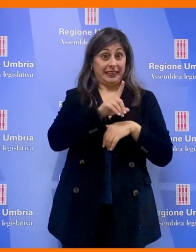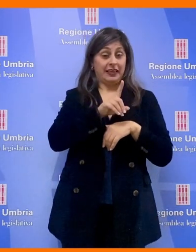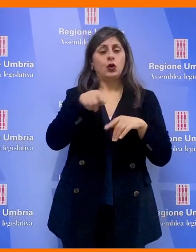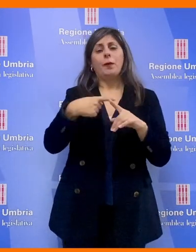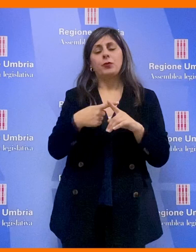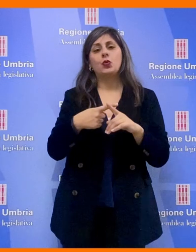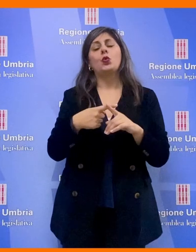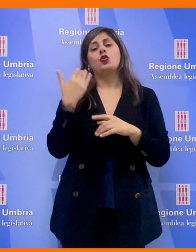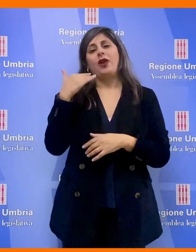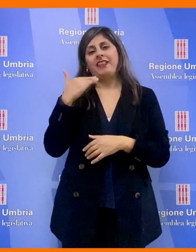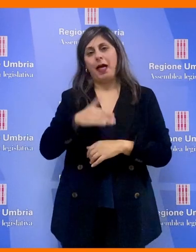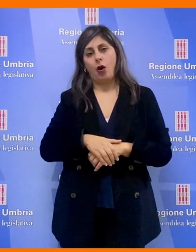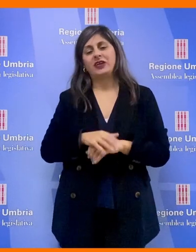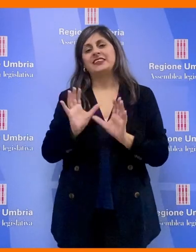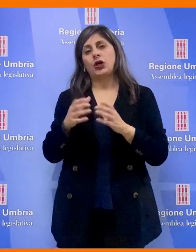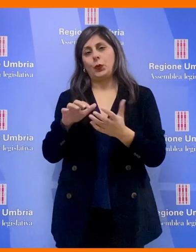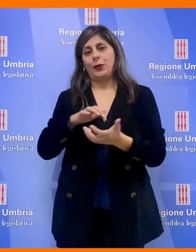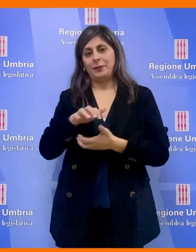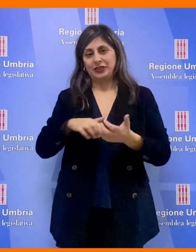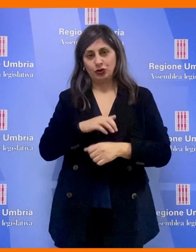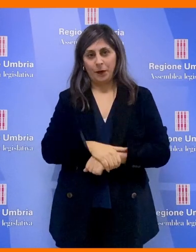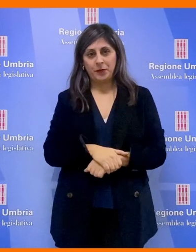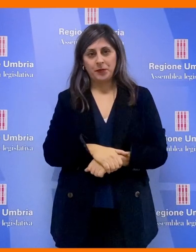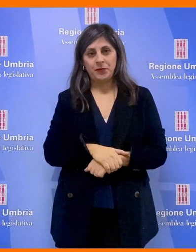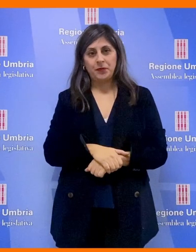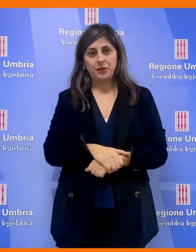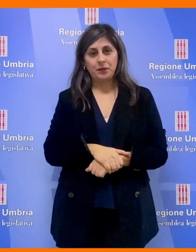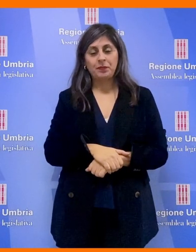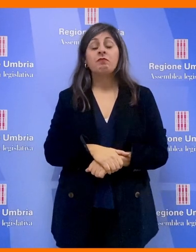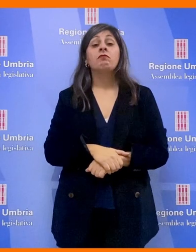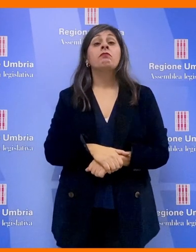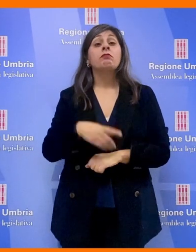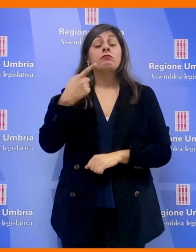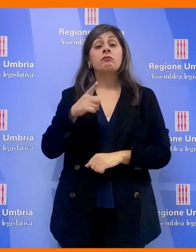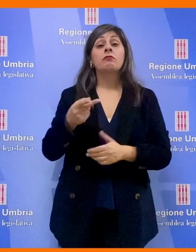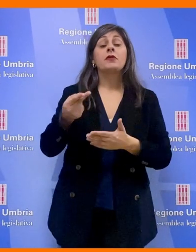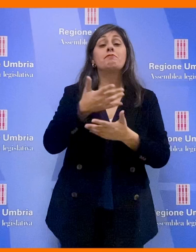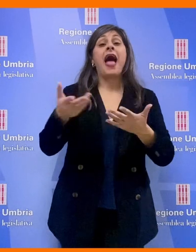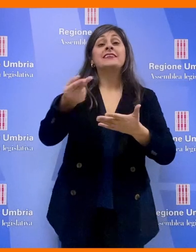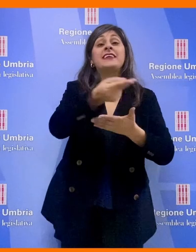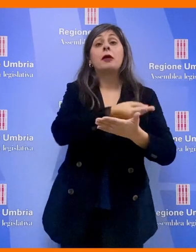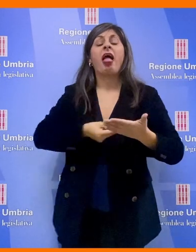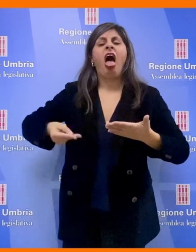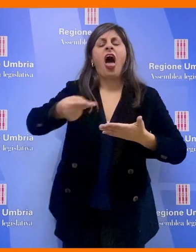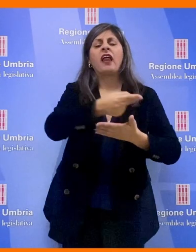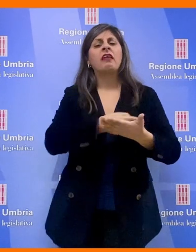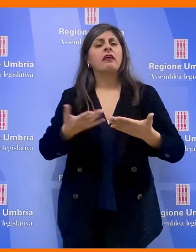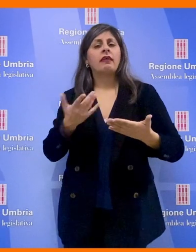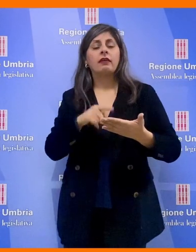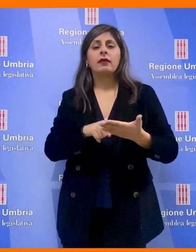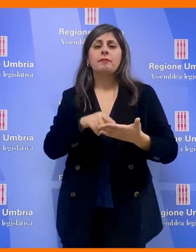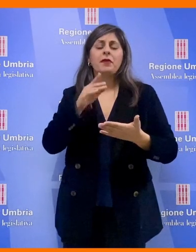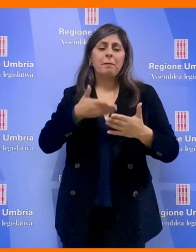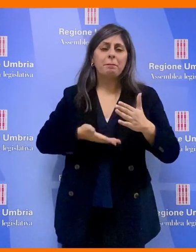più Donatella Porsi del gruppo misto. Il master plan costituirà il punto di partenza di un